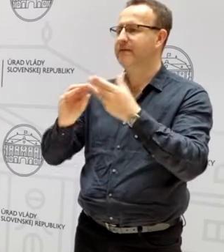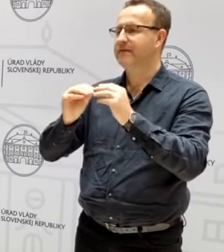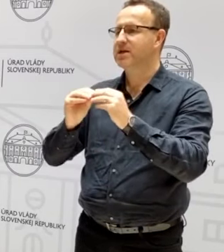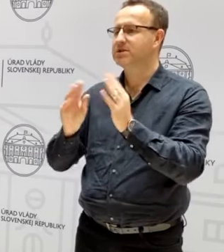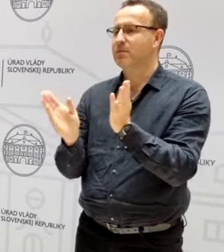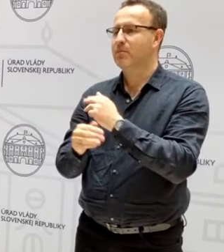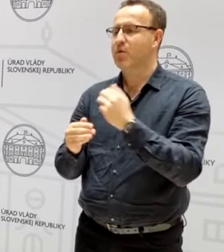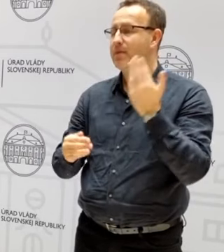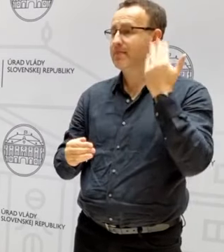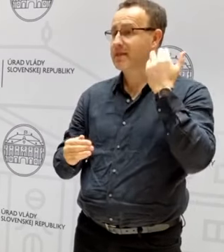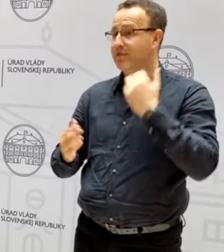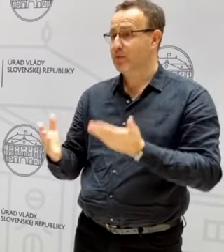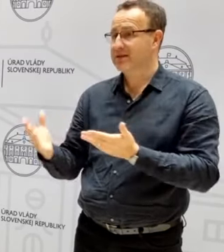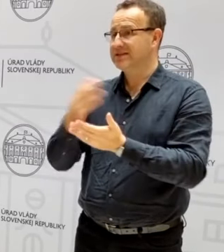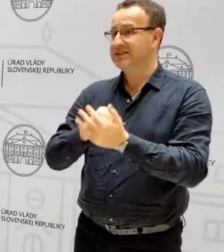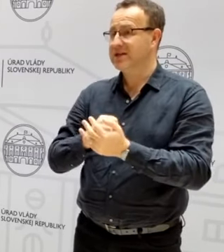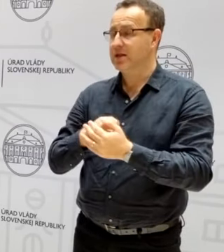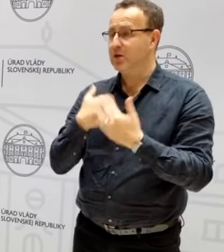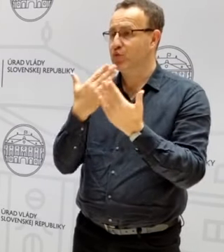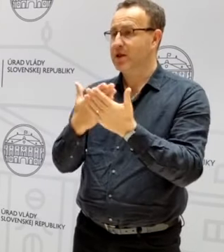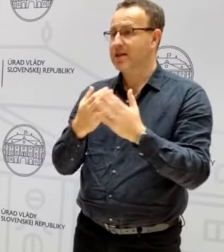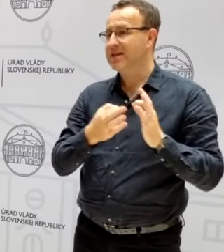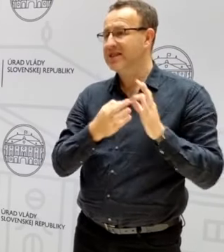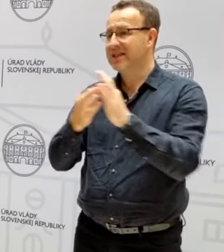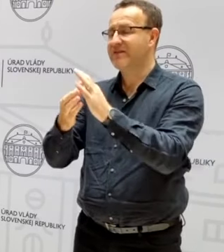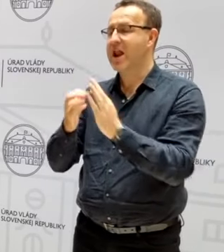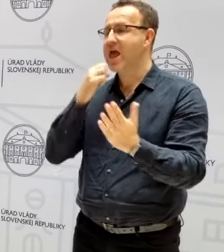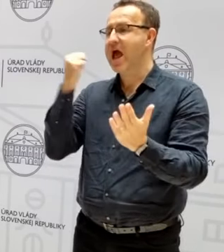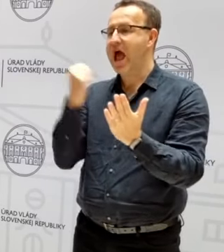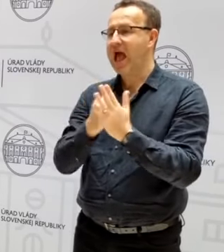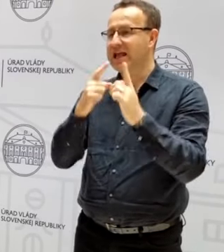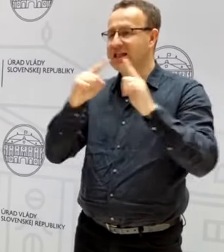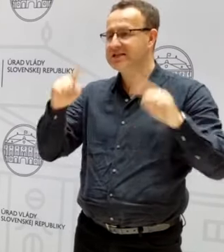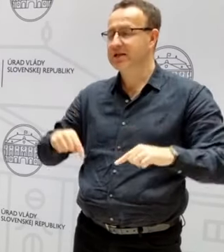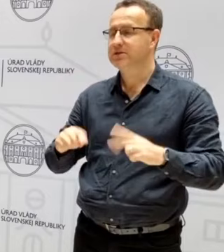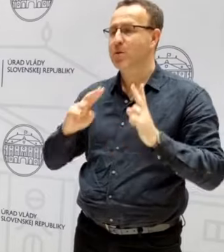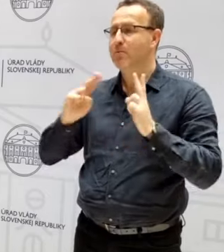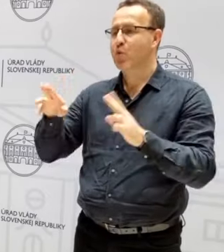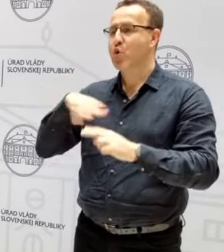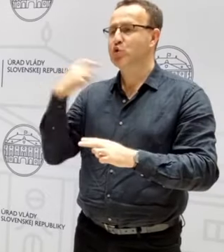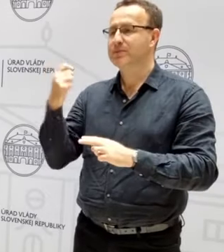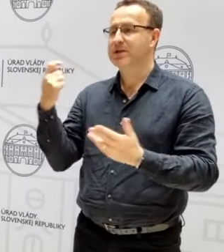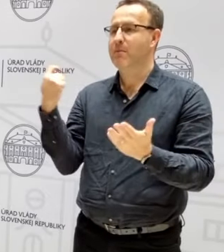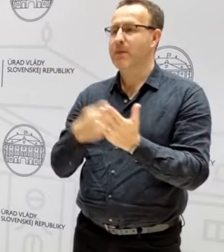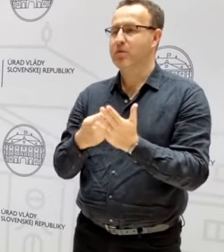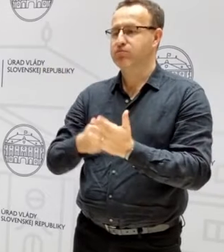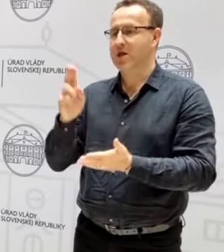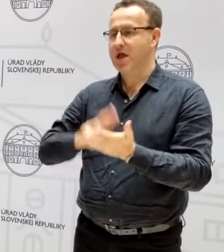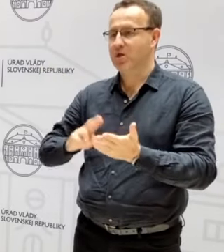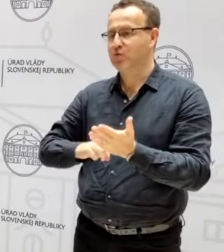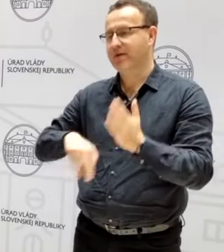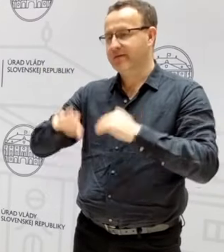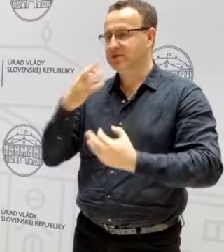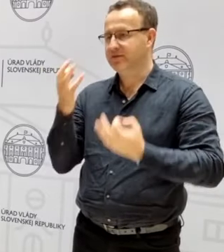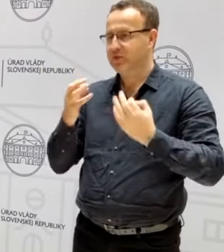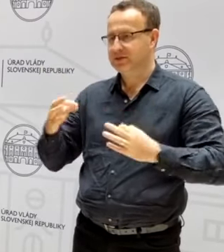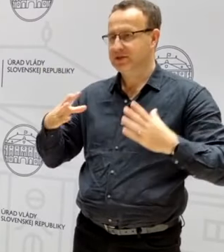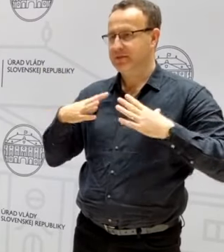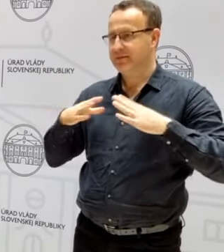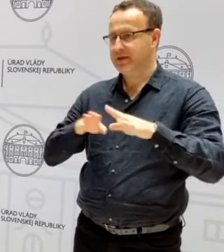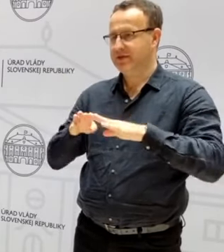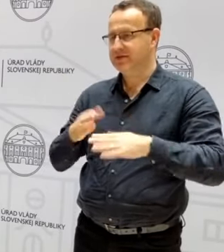po nedávno získaní a udelení trvalej akreditácii pôdohospodárskej platobnej agentúry. Viac vás bude informovať pán minister. Nech sa páči.